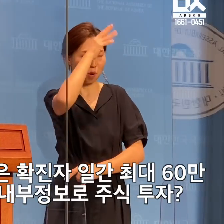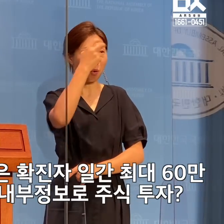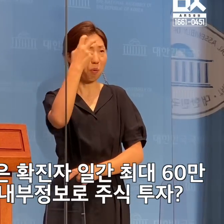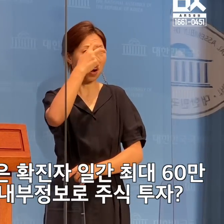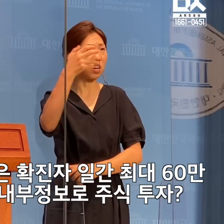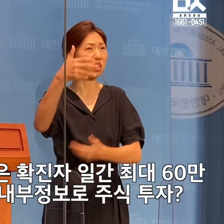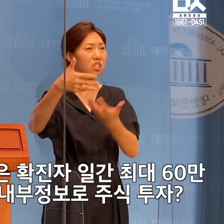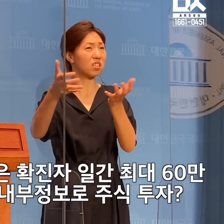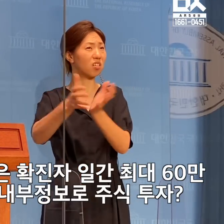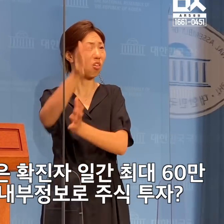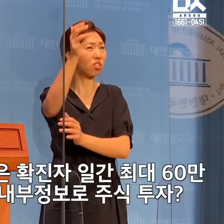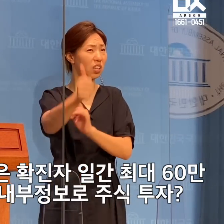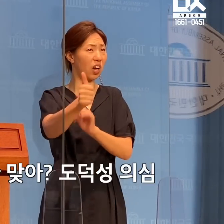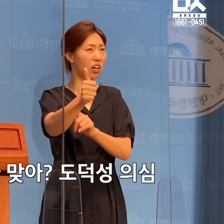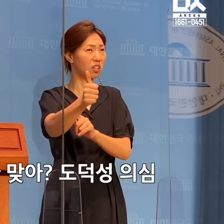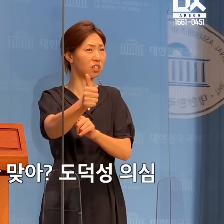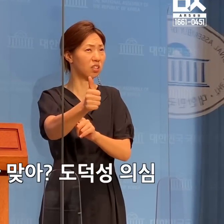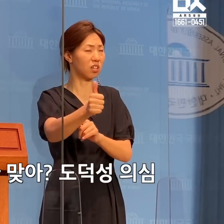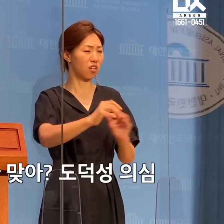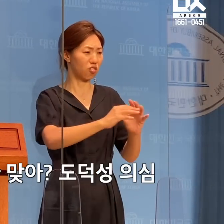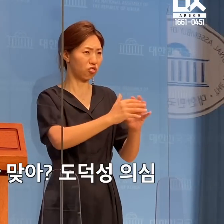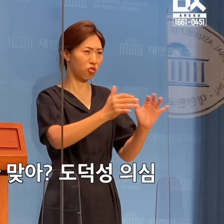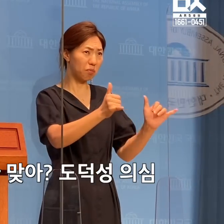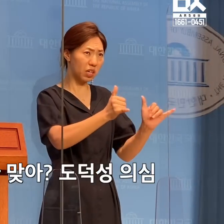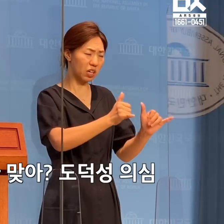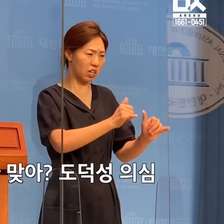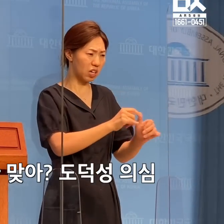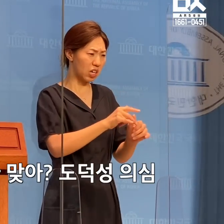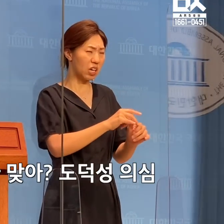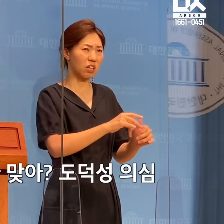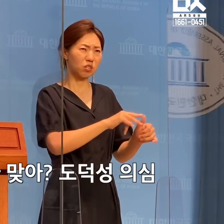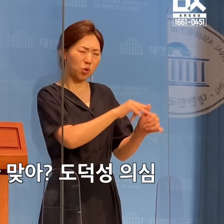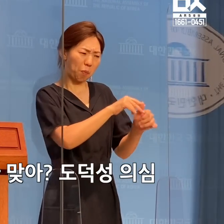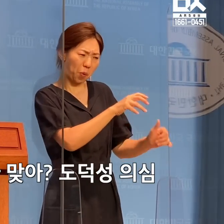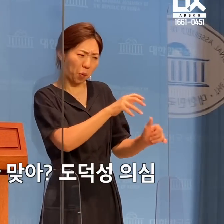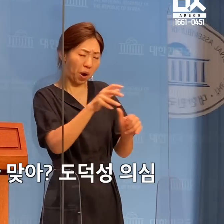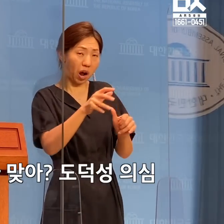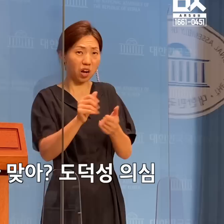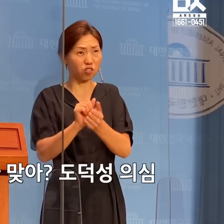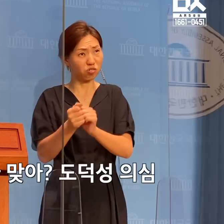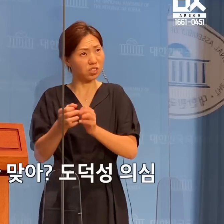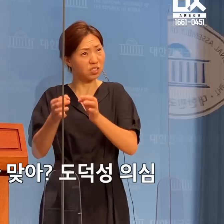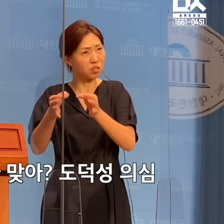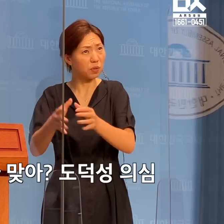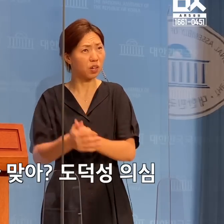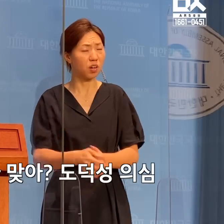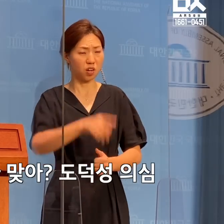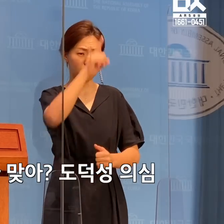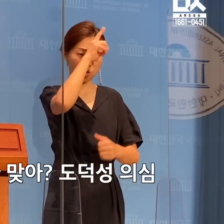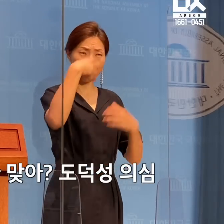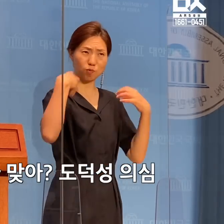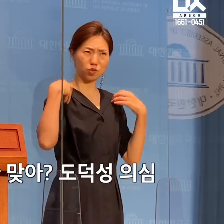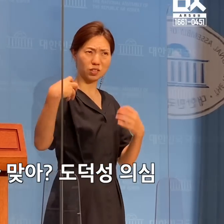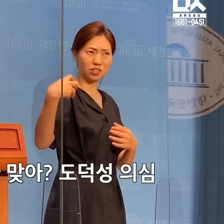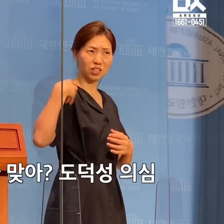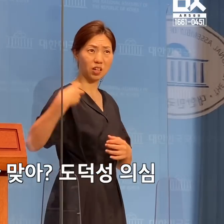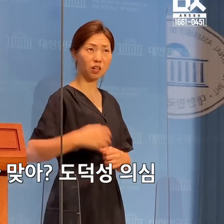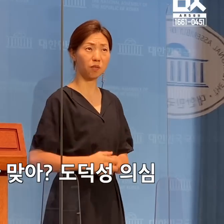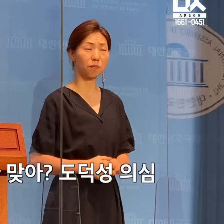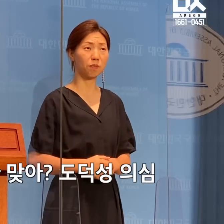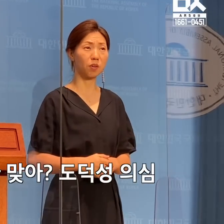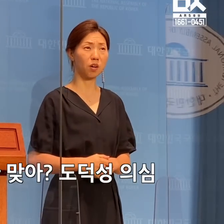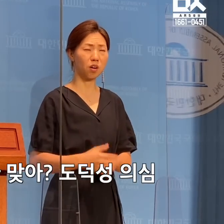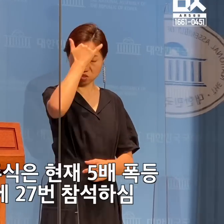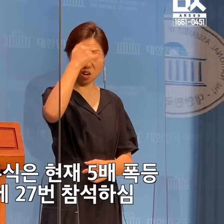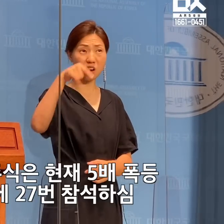주식 투자를 했다면 고위공직자로서 국가 방역의 책임자로서 도덕성을 의심하지